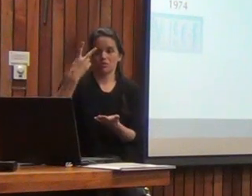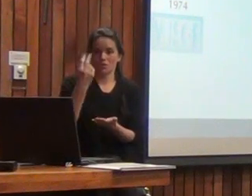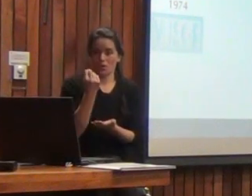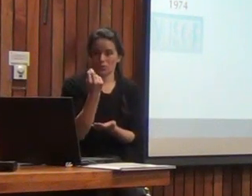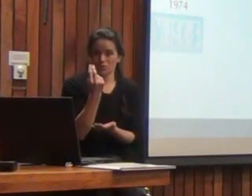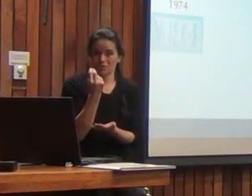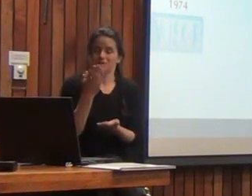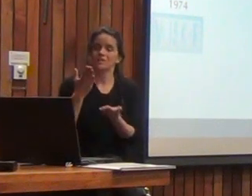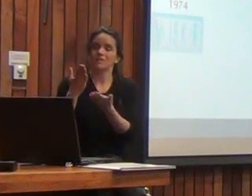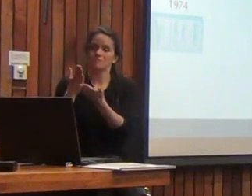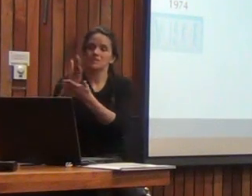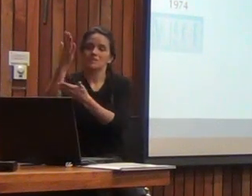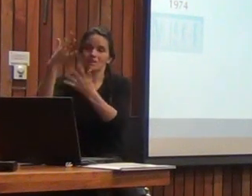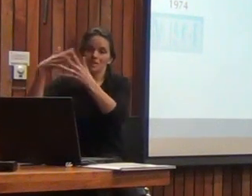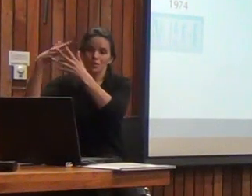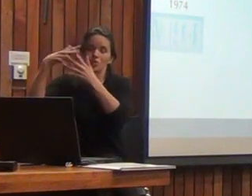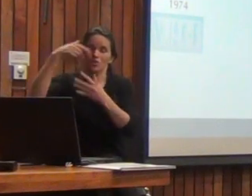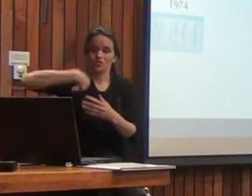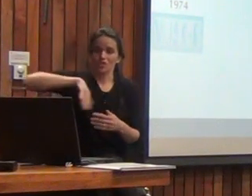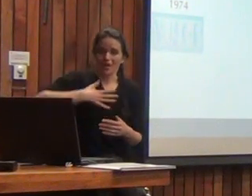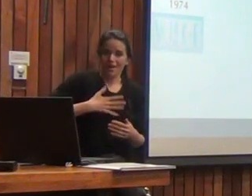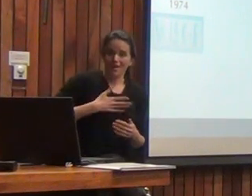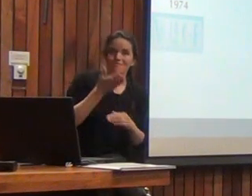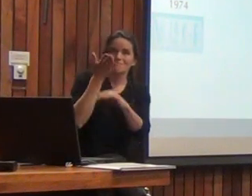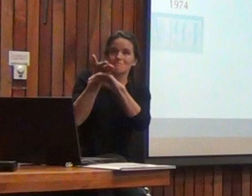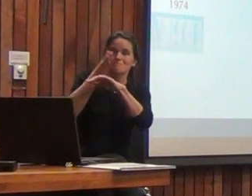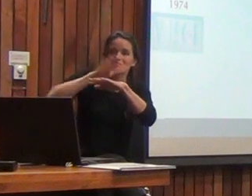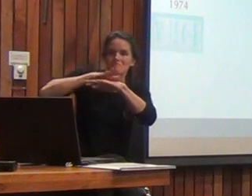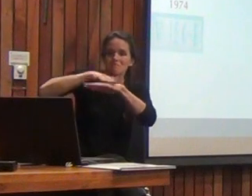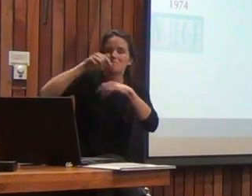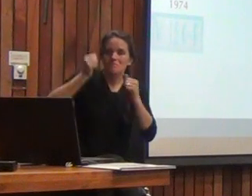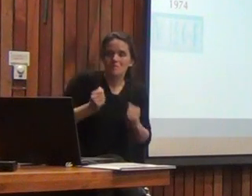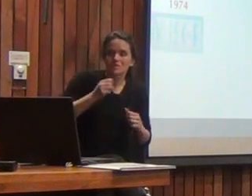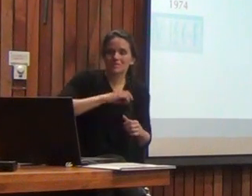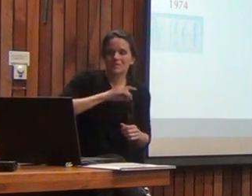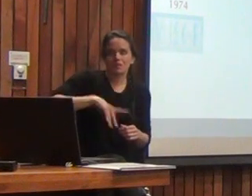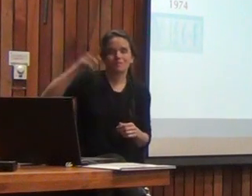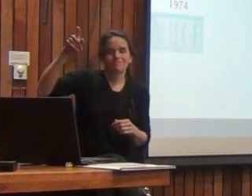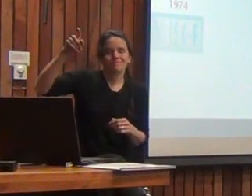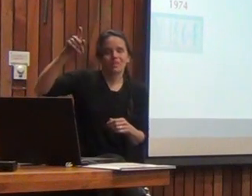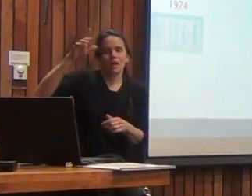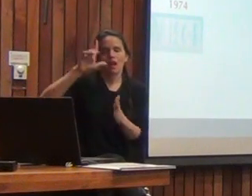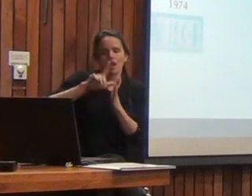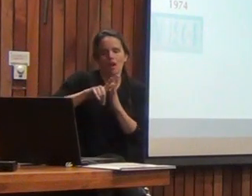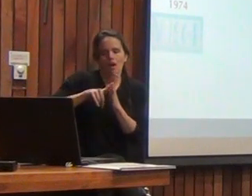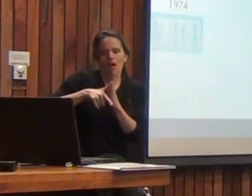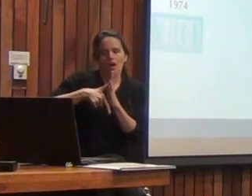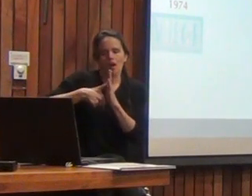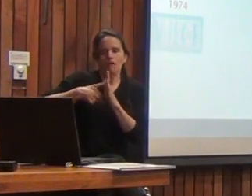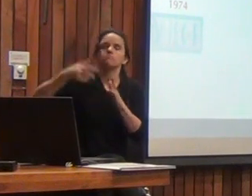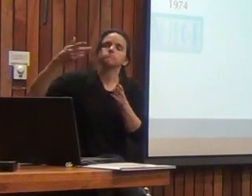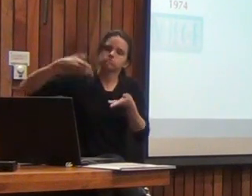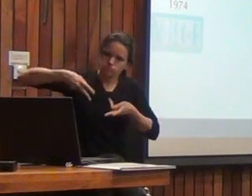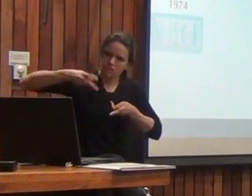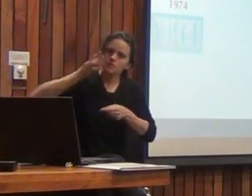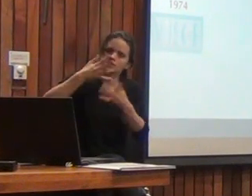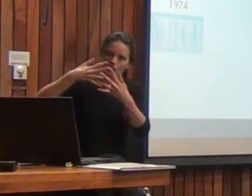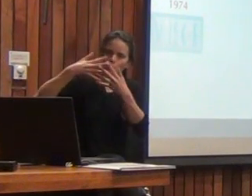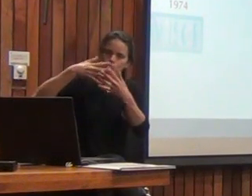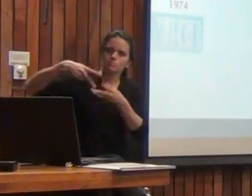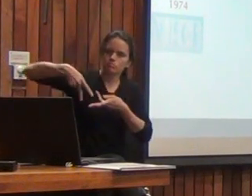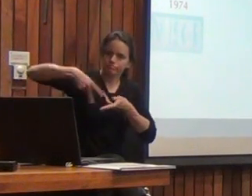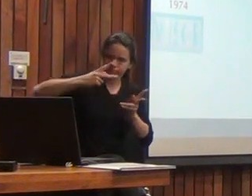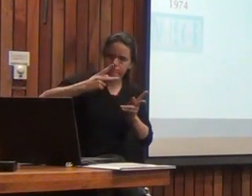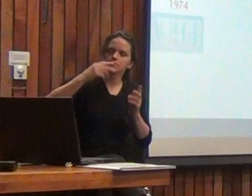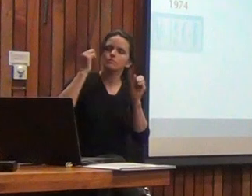estaba saliendo la norteamericana, nosotros ya estábamos pidiéndose la chilena, se demoró muchísimo tiempo la autorización, pero ya la